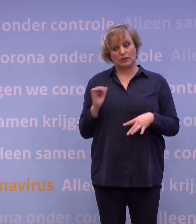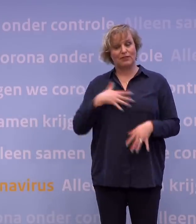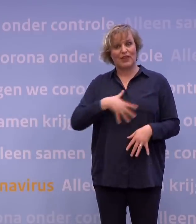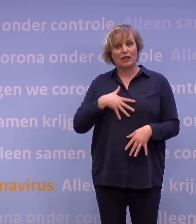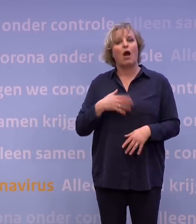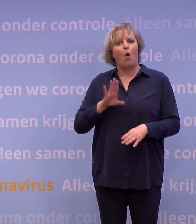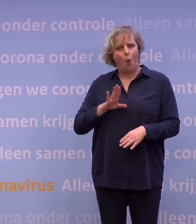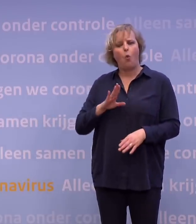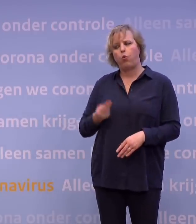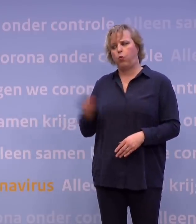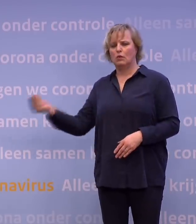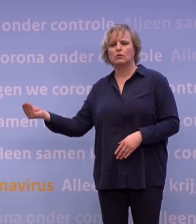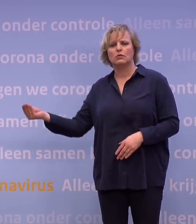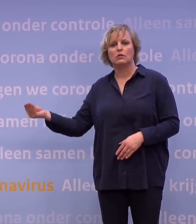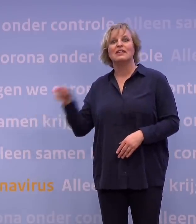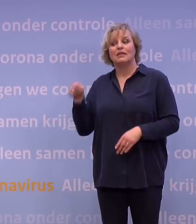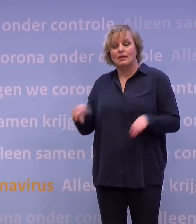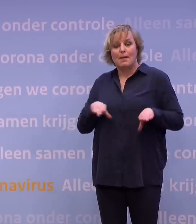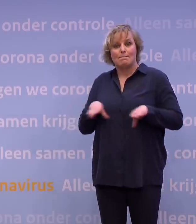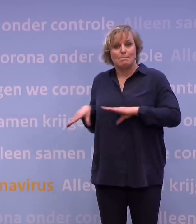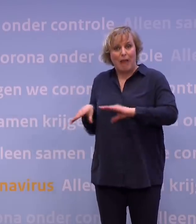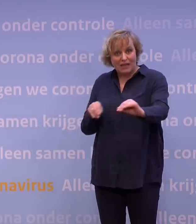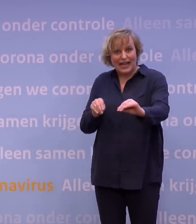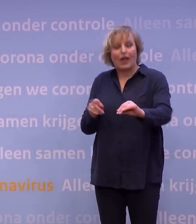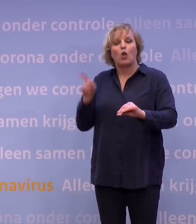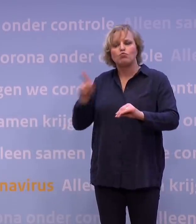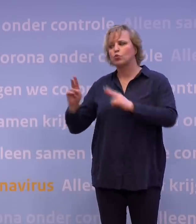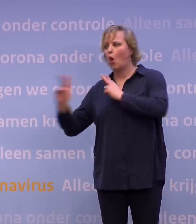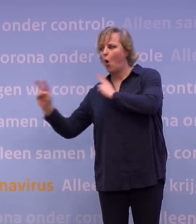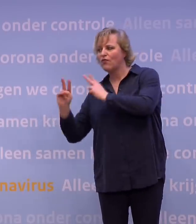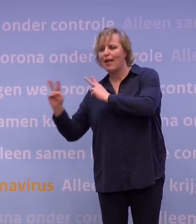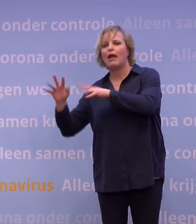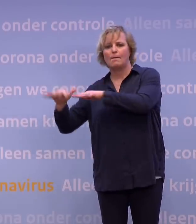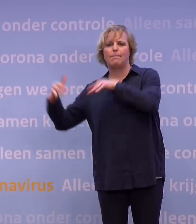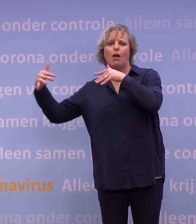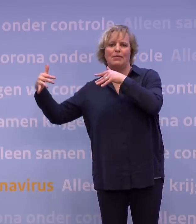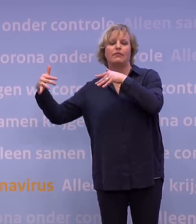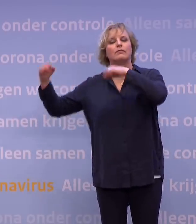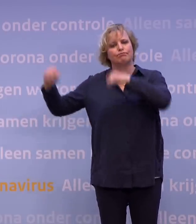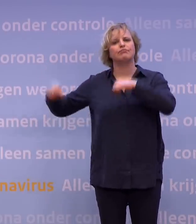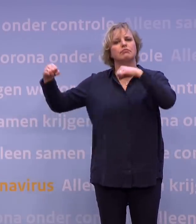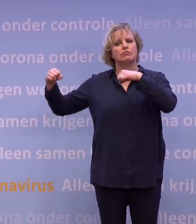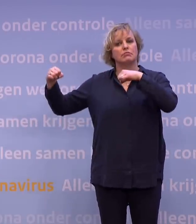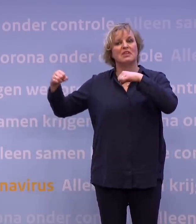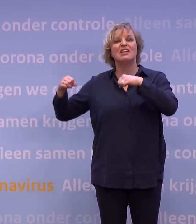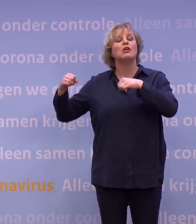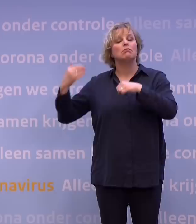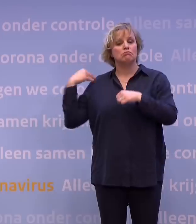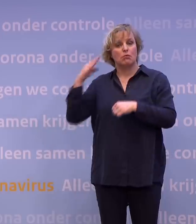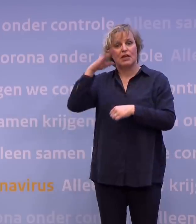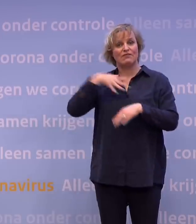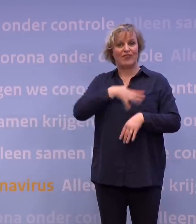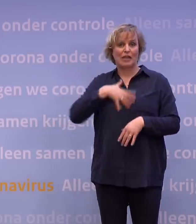vrijdag. Omdat zo'n hevige maatregel, vinden wij, altijd een nauw overleg met het parlement voor het worden genomen. Dus dat heeft op zich niks te maken met afgelopen vrijdag.